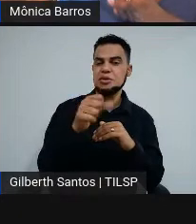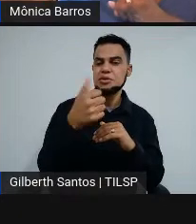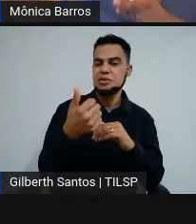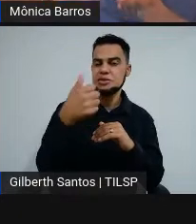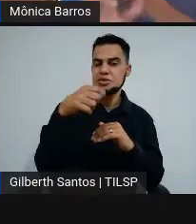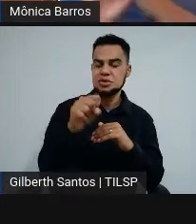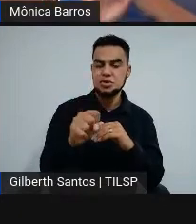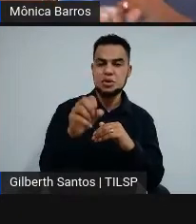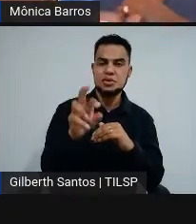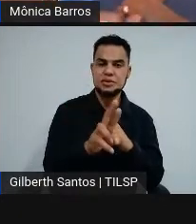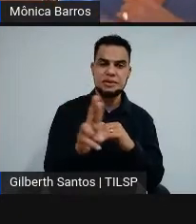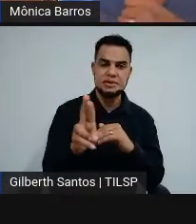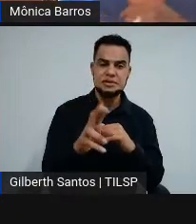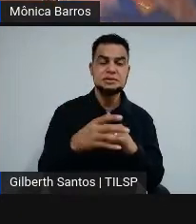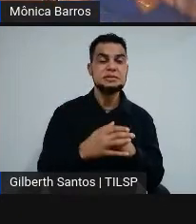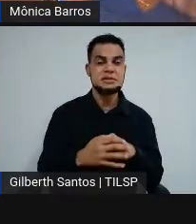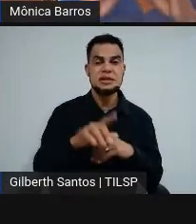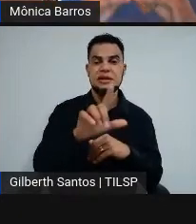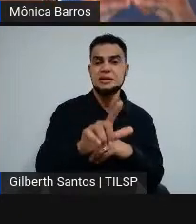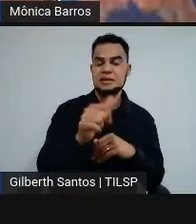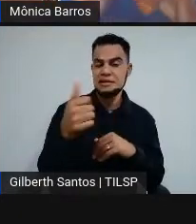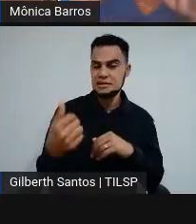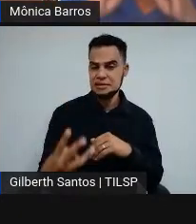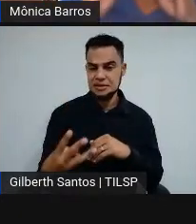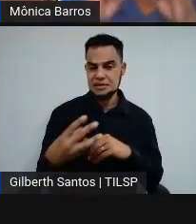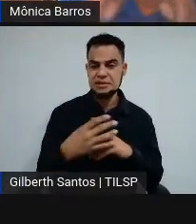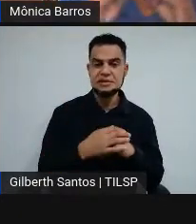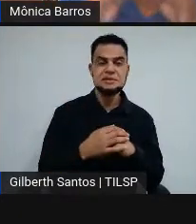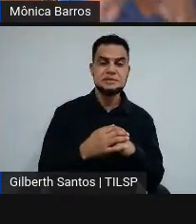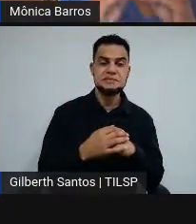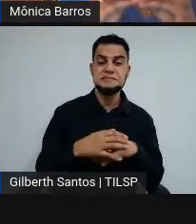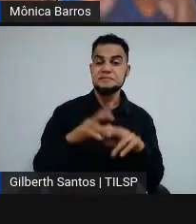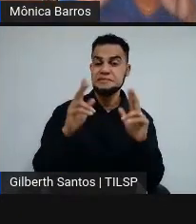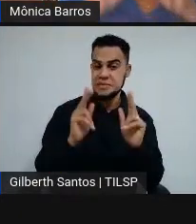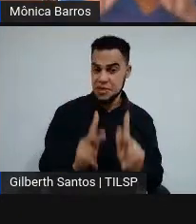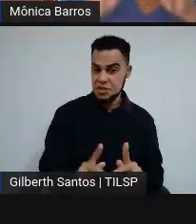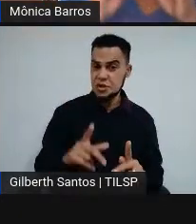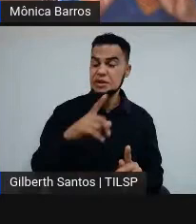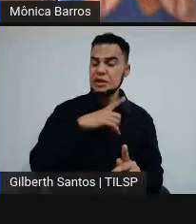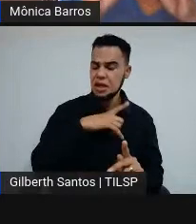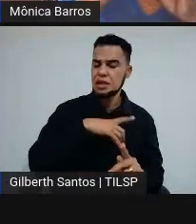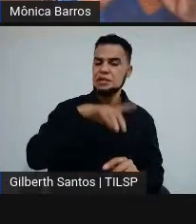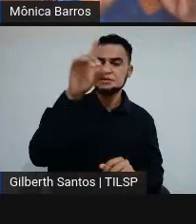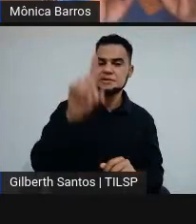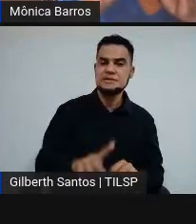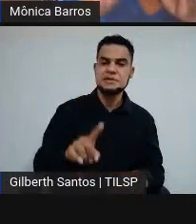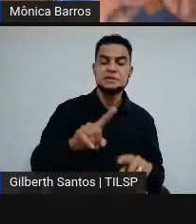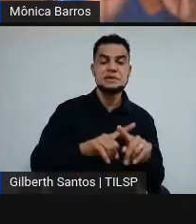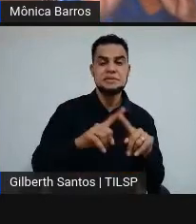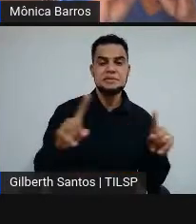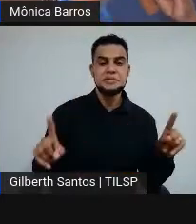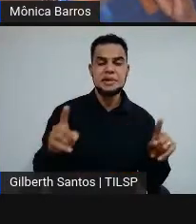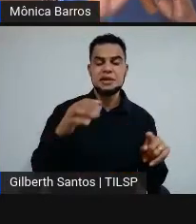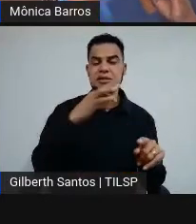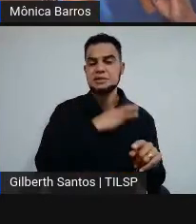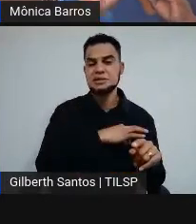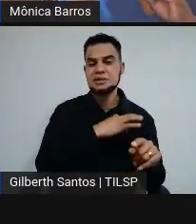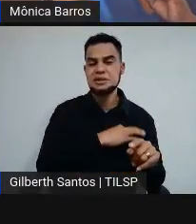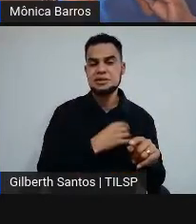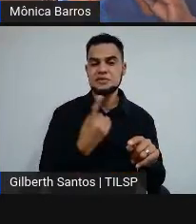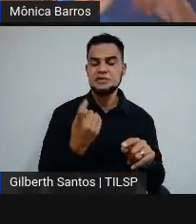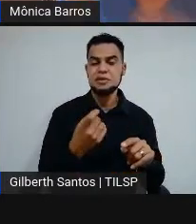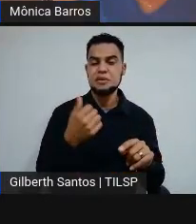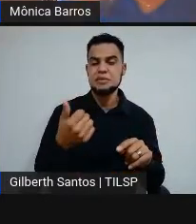.818,00. L13, pessoas com deficiência, mas com renda individual acima de R$